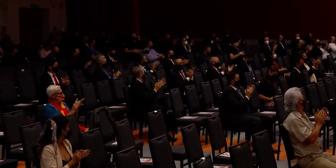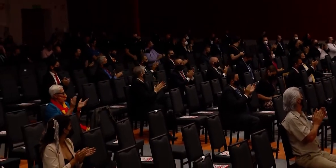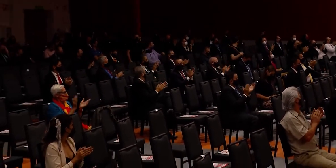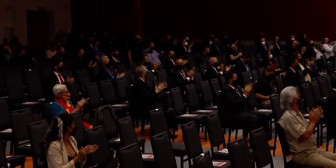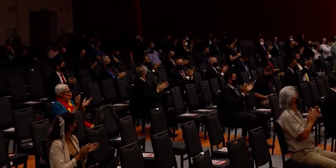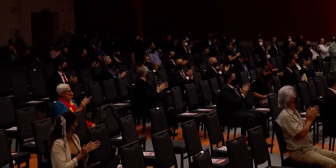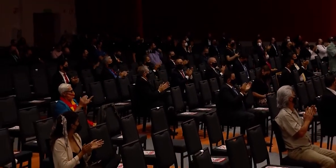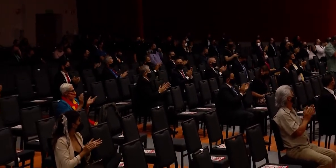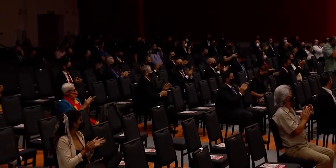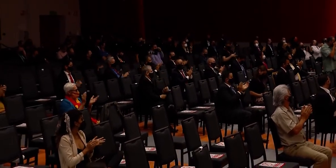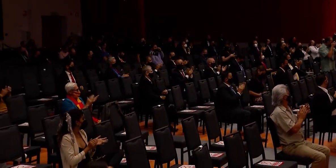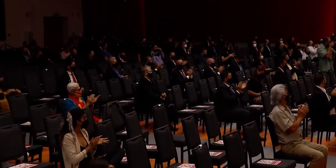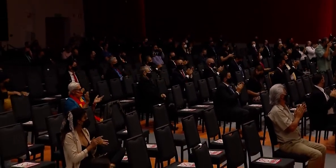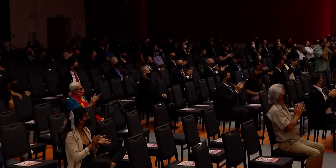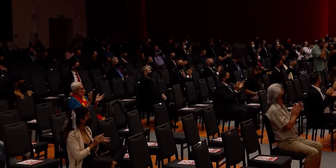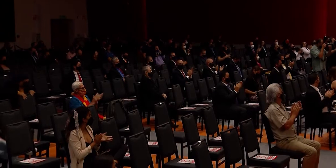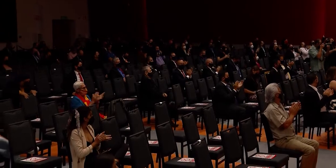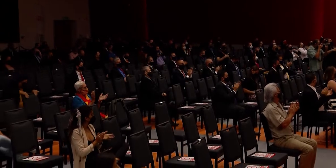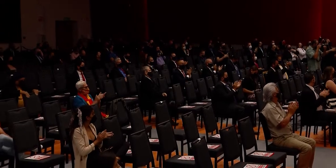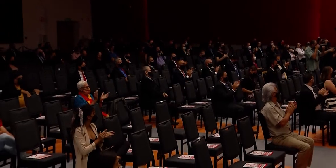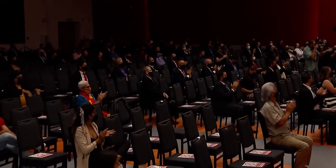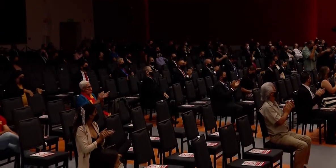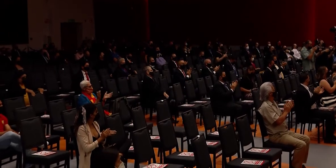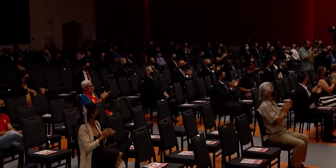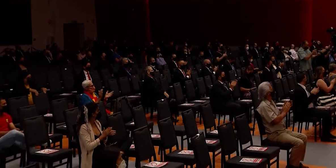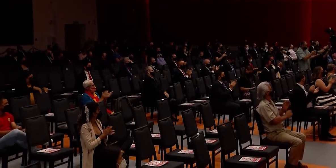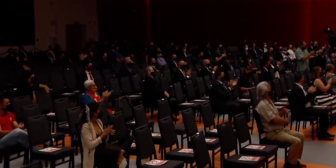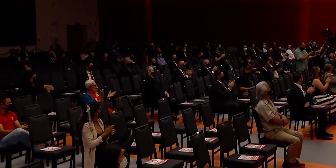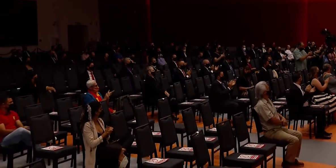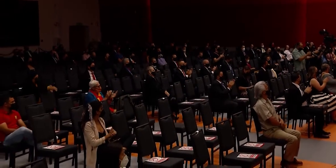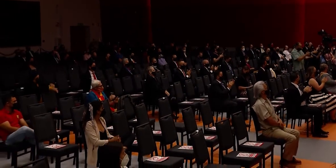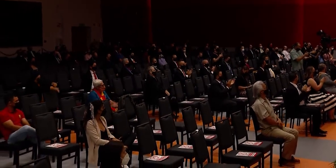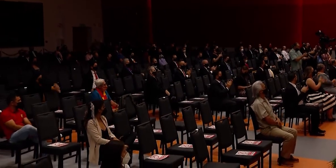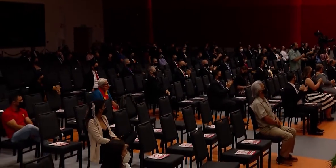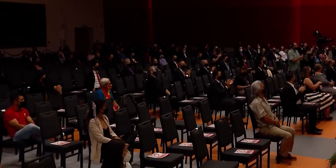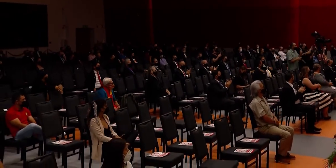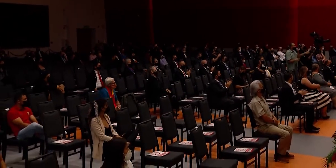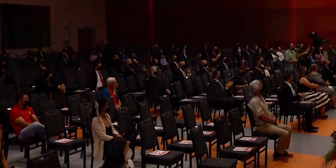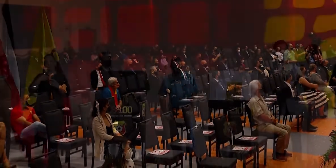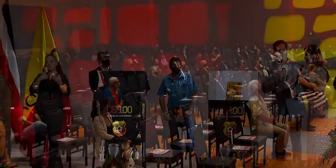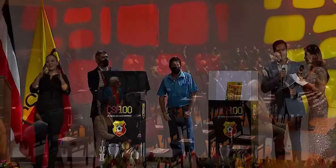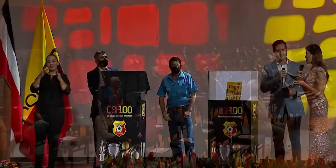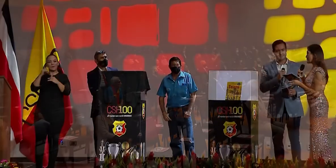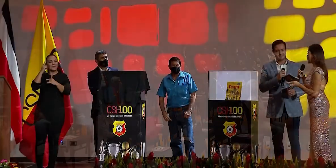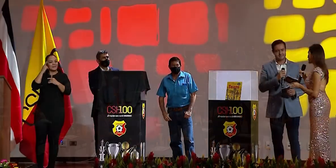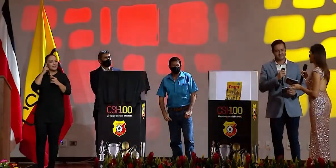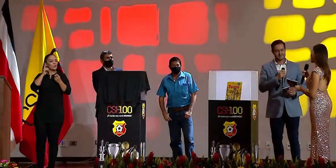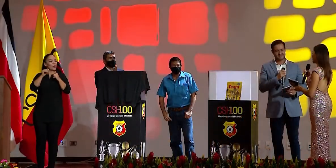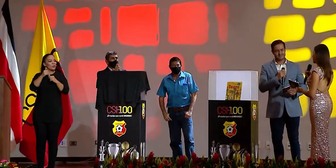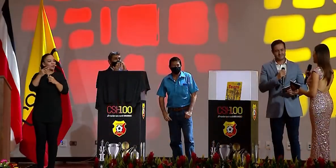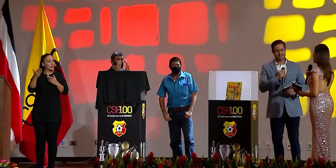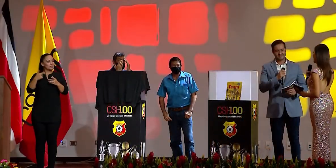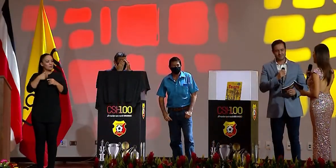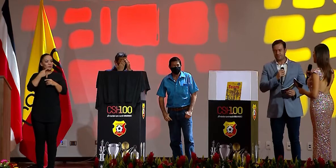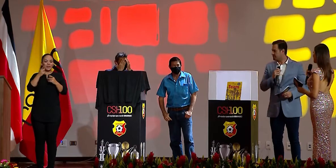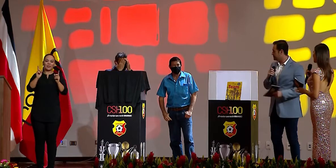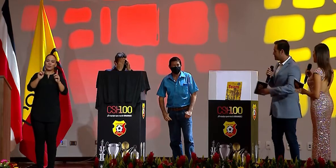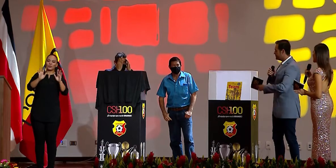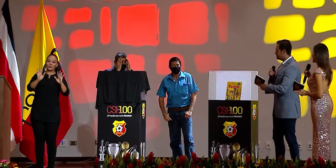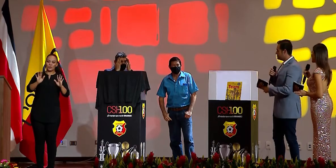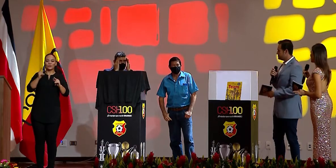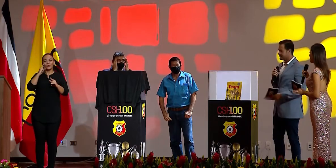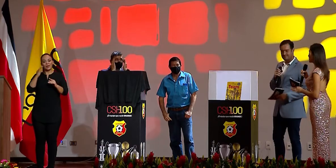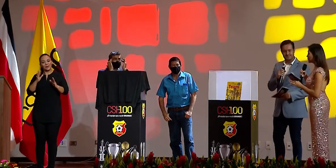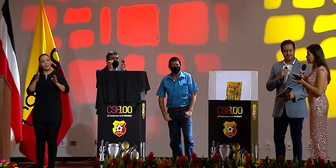Muchas gracias, Don Rodrigo. Te moviste, Ginés. Sí, estuve tratando de pensar que otra cosa, pero yo dije, no, no, no. Yo